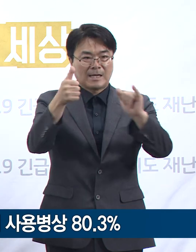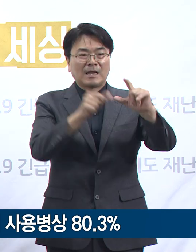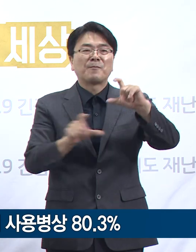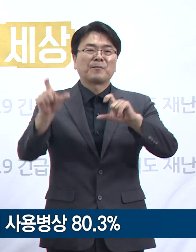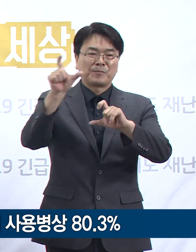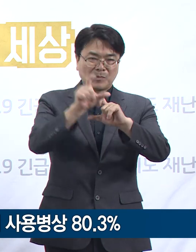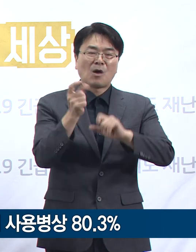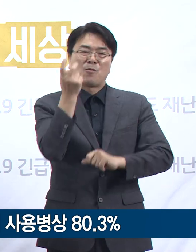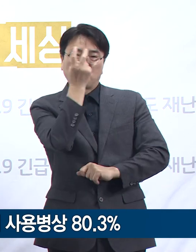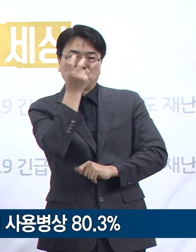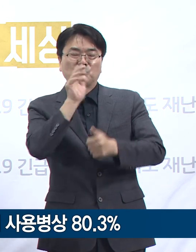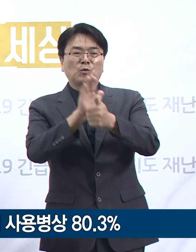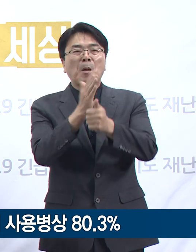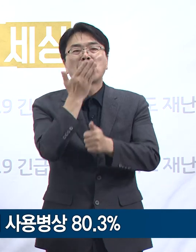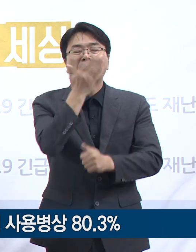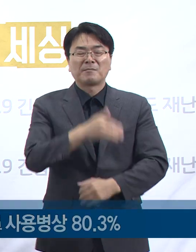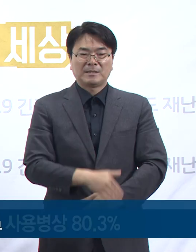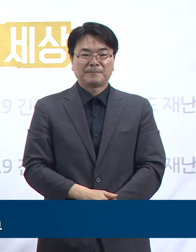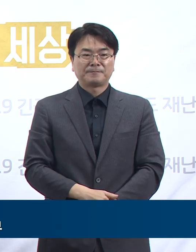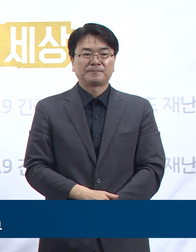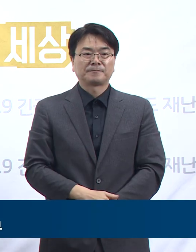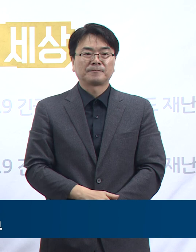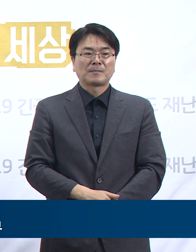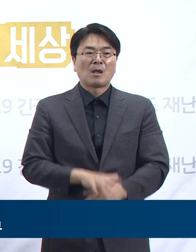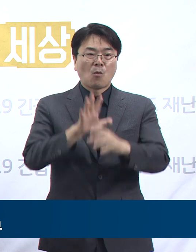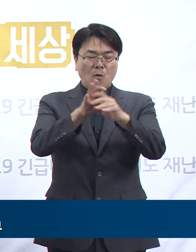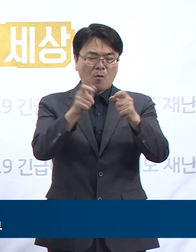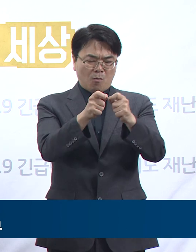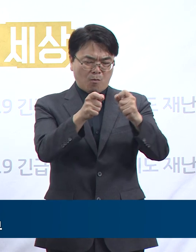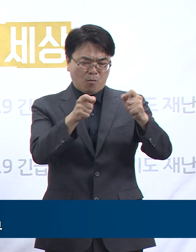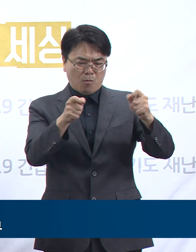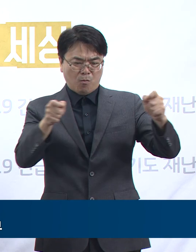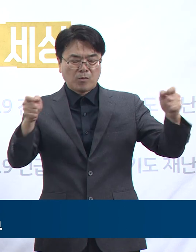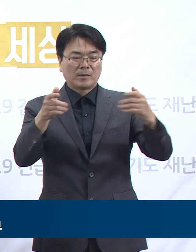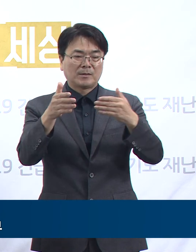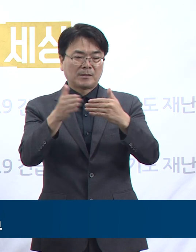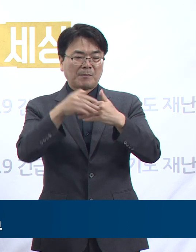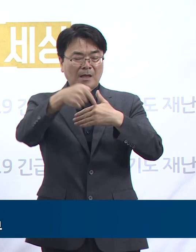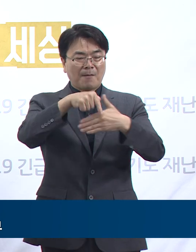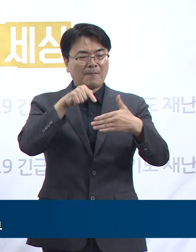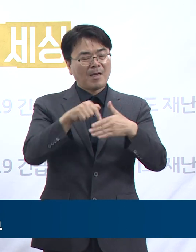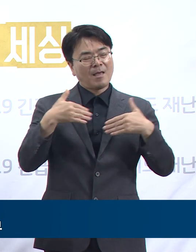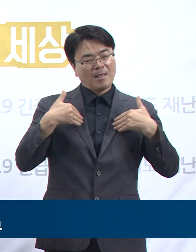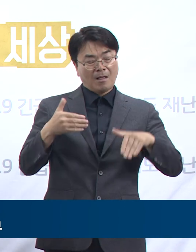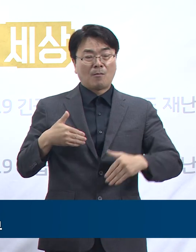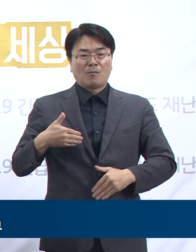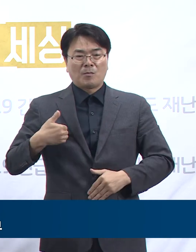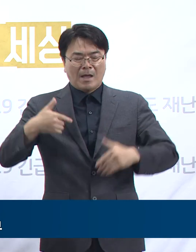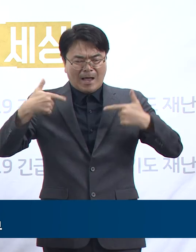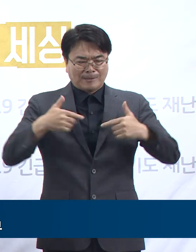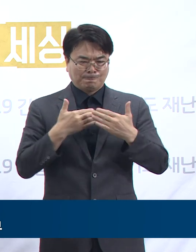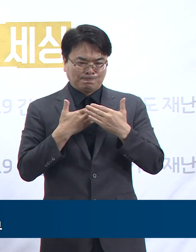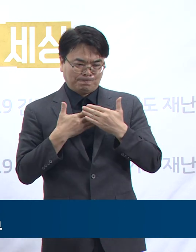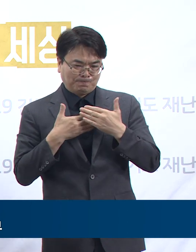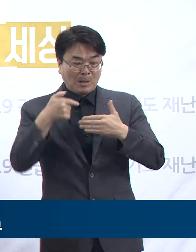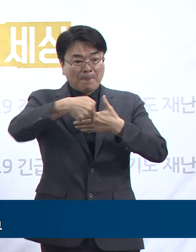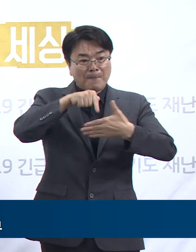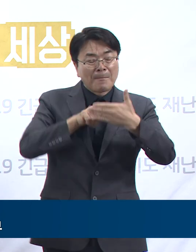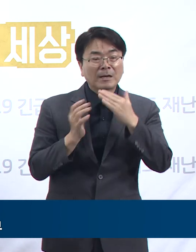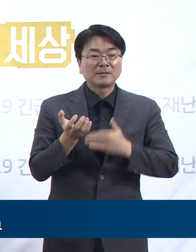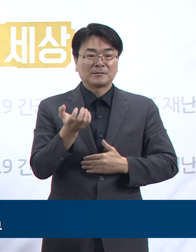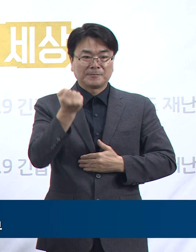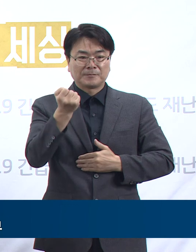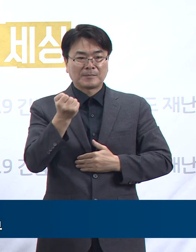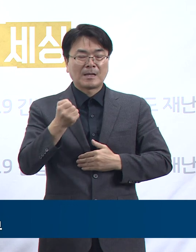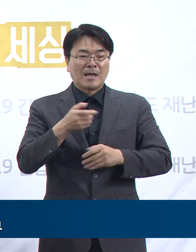코로나19가 장기화되면서 느슨해지기 쉽지만 한시라도 긴장을 늦추어서는 안 됩니다. 사회적 거리 두기 2.5단계에